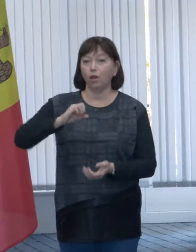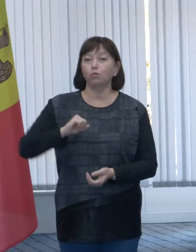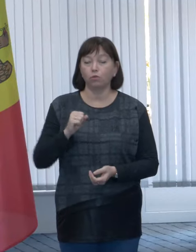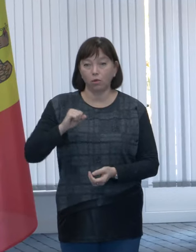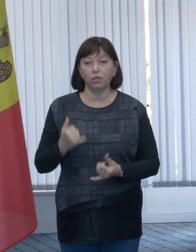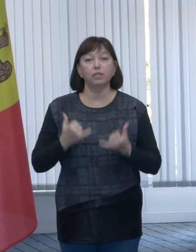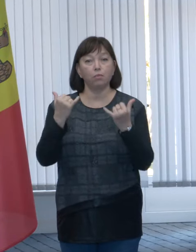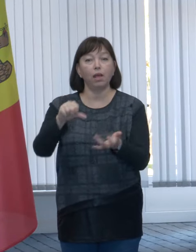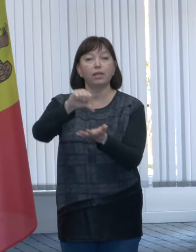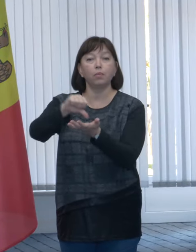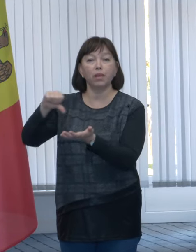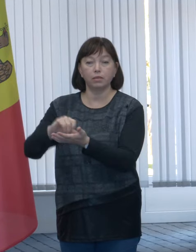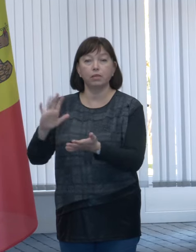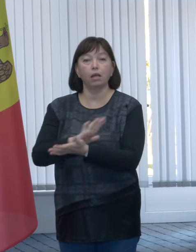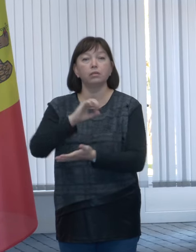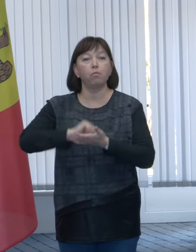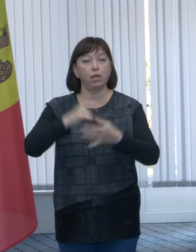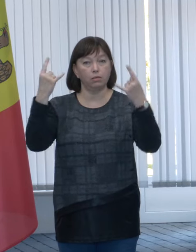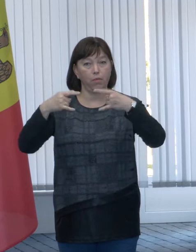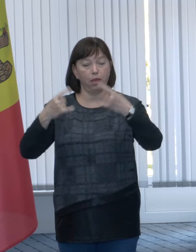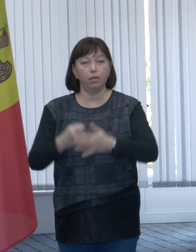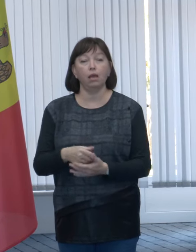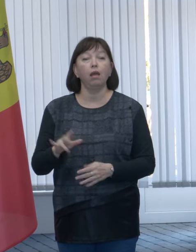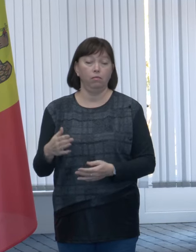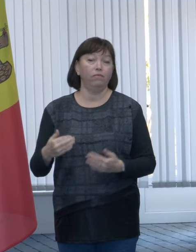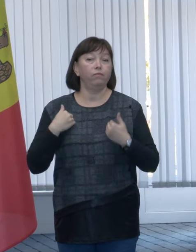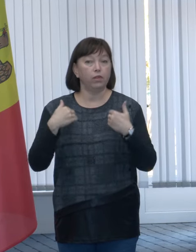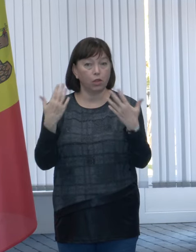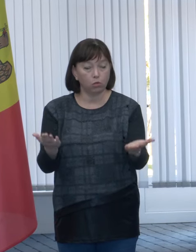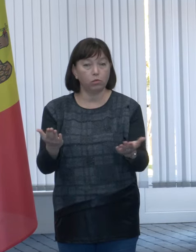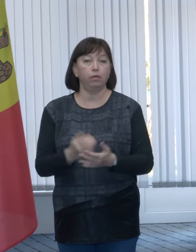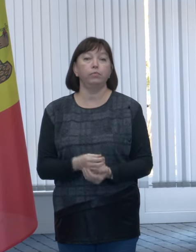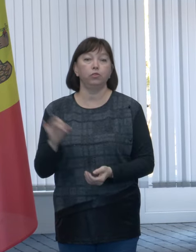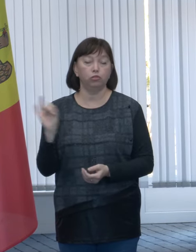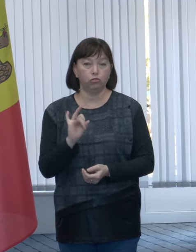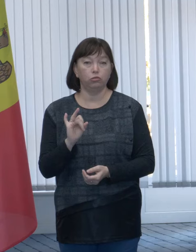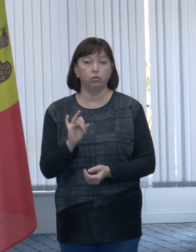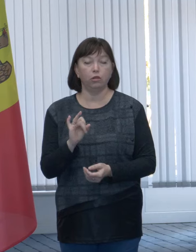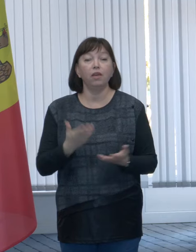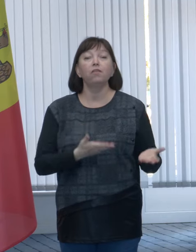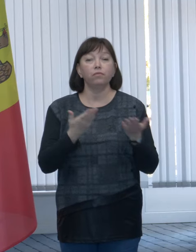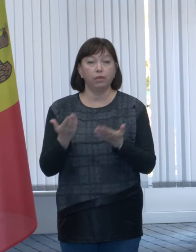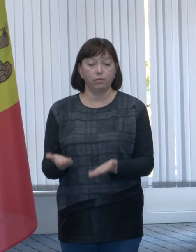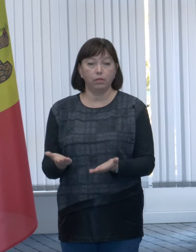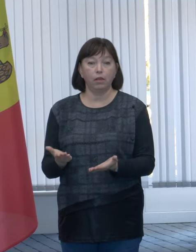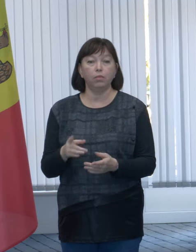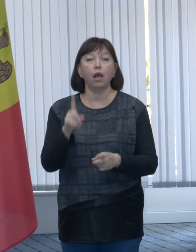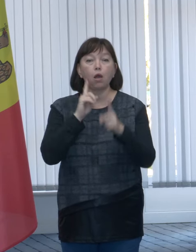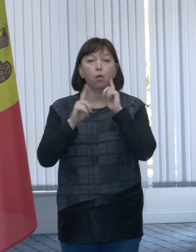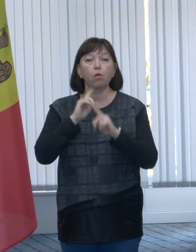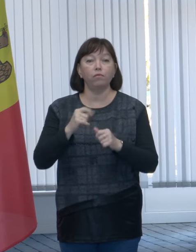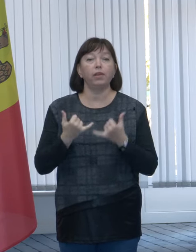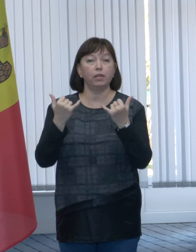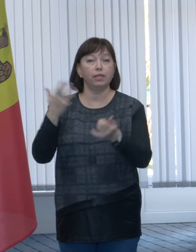Stimați reprezentantului Sării Vassmedia, vă salutăm și vă invităm la conferința de